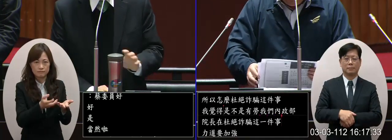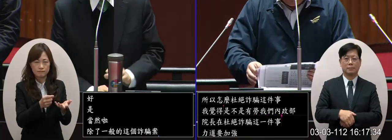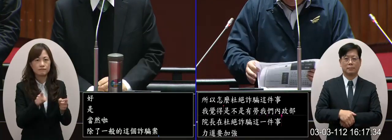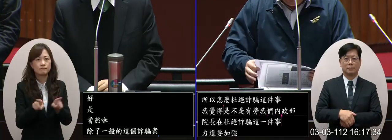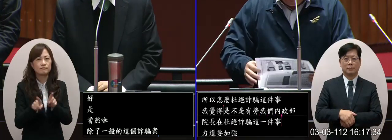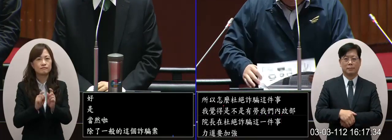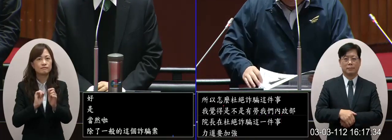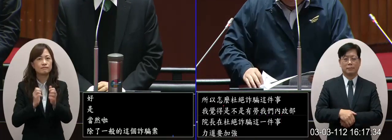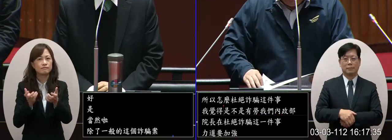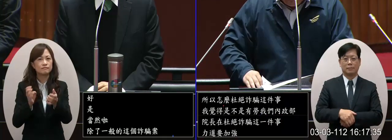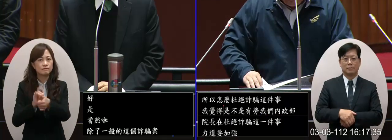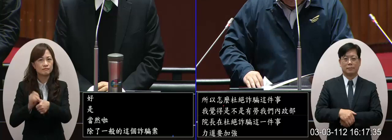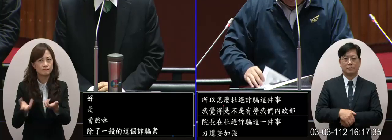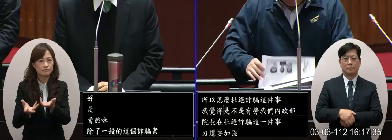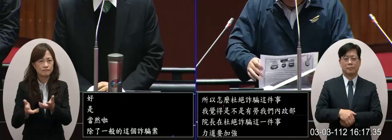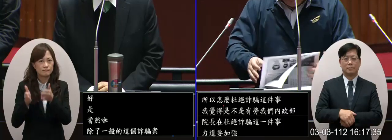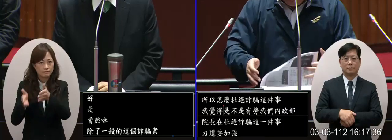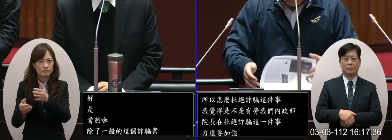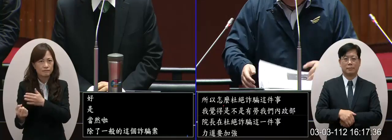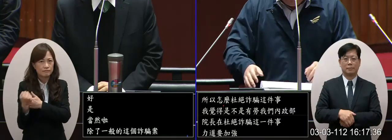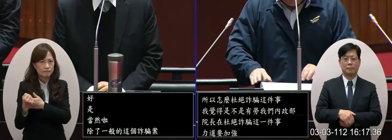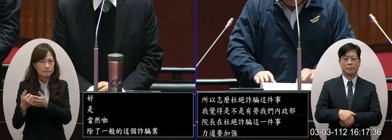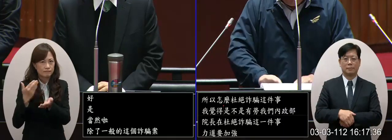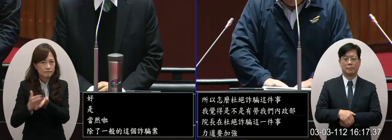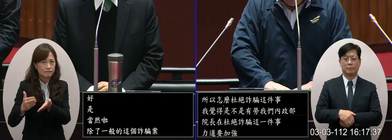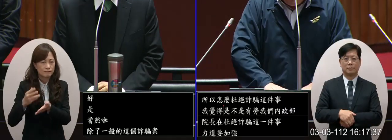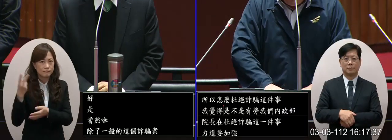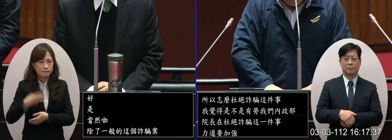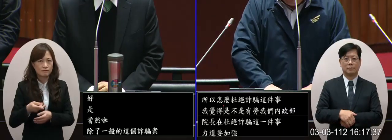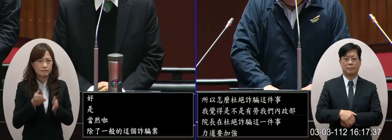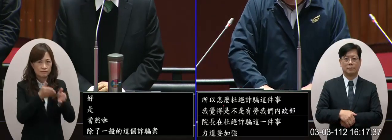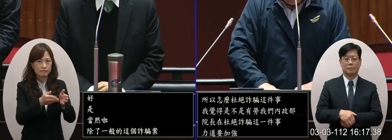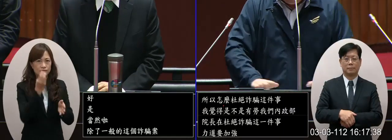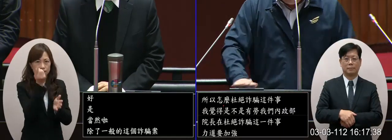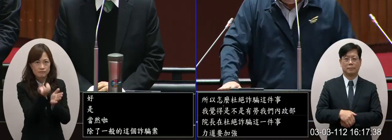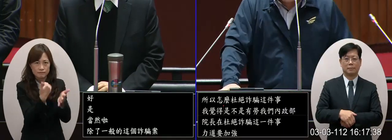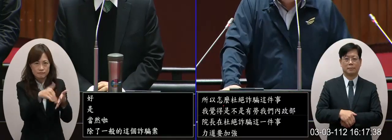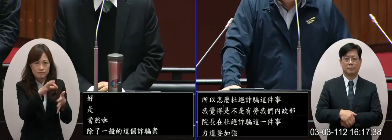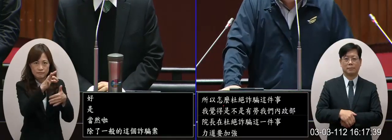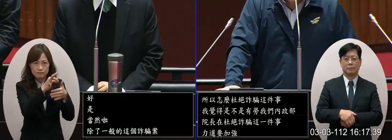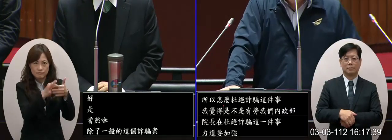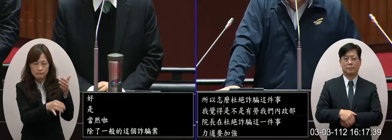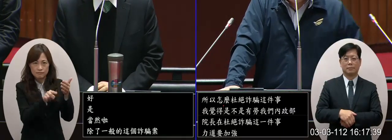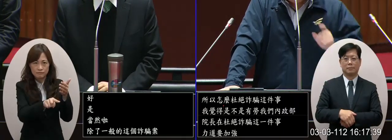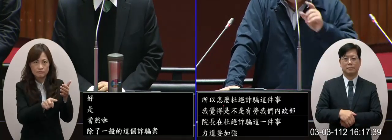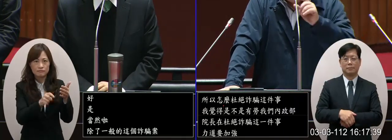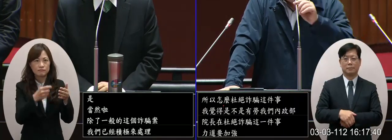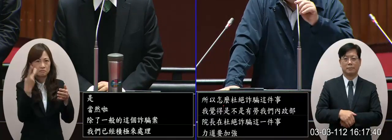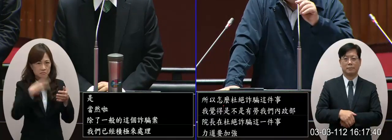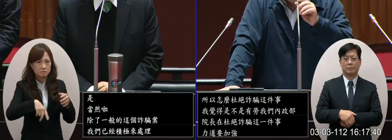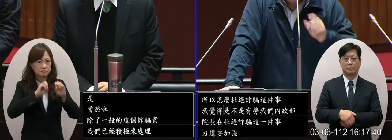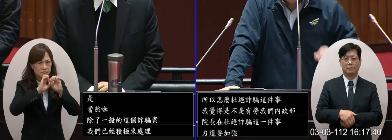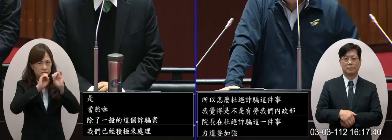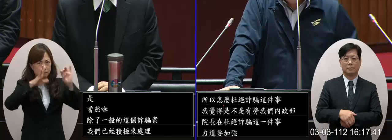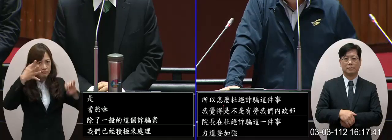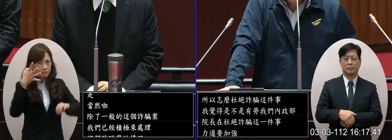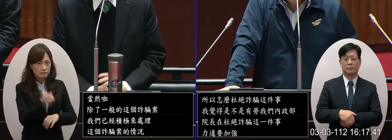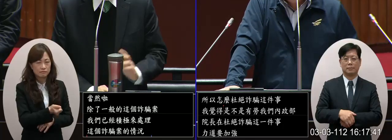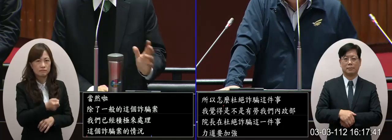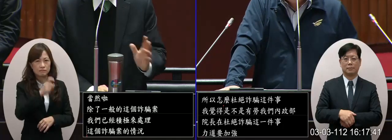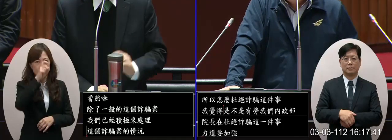對於這一次的特別預算案我們也一再的做這個宣導請大家